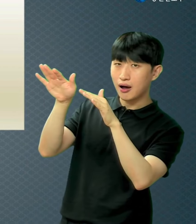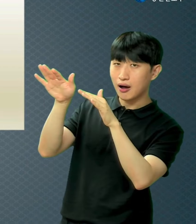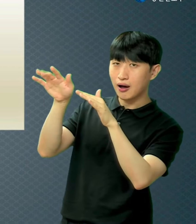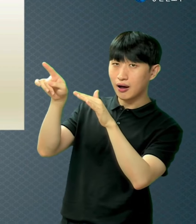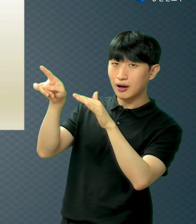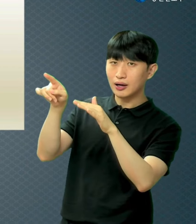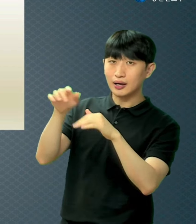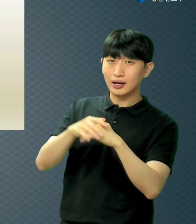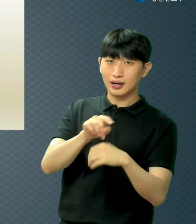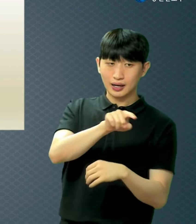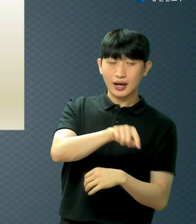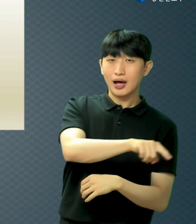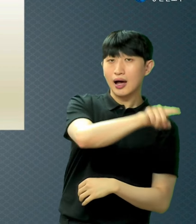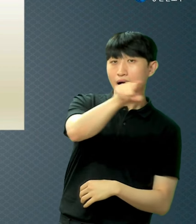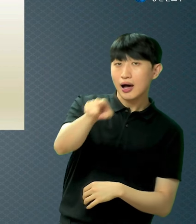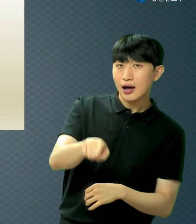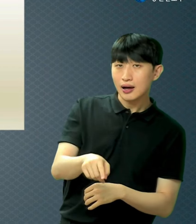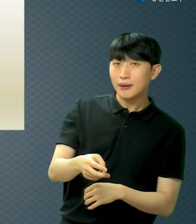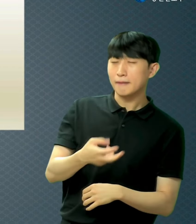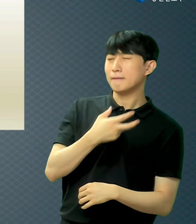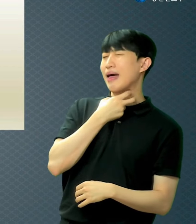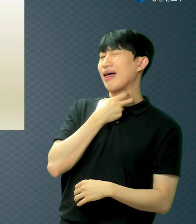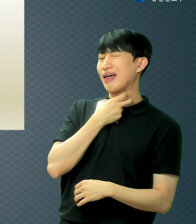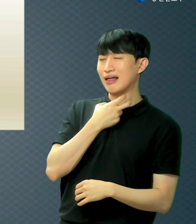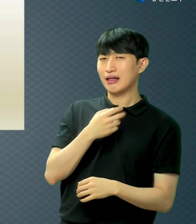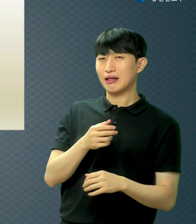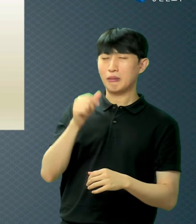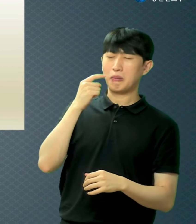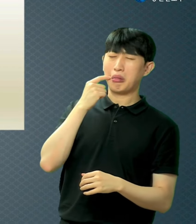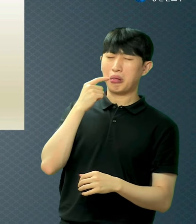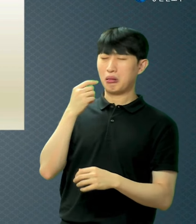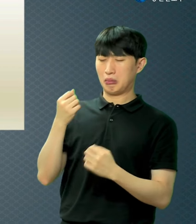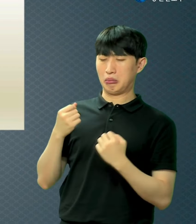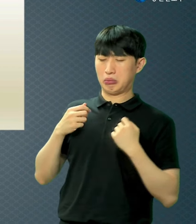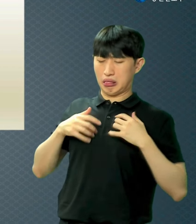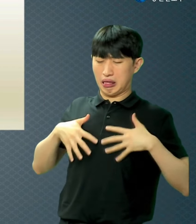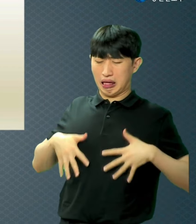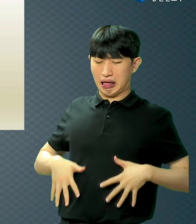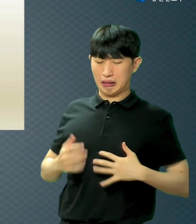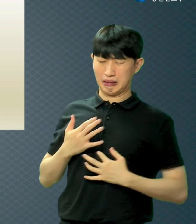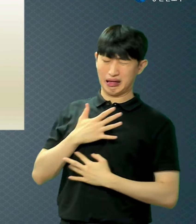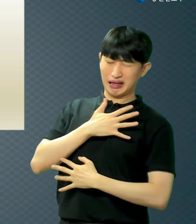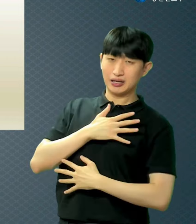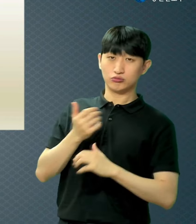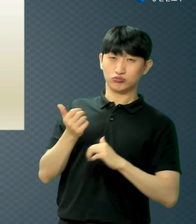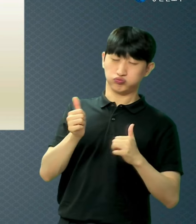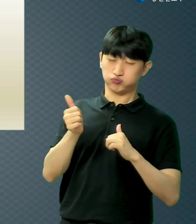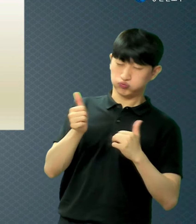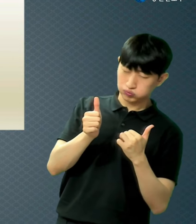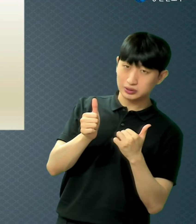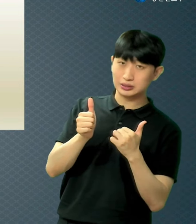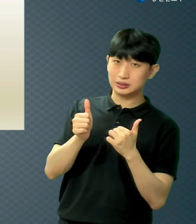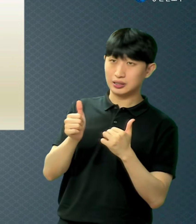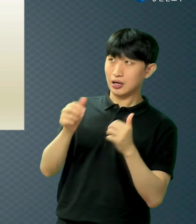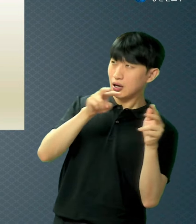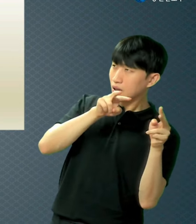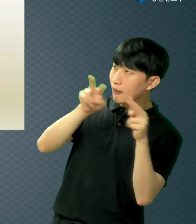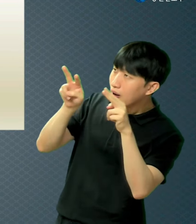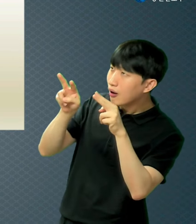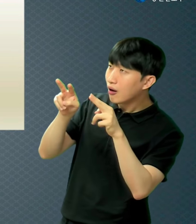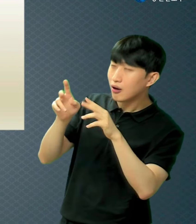물려서 죽어가는 사람들이 쳐다보니까 살았어요